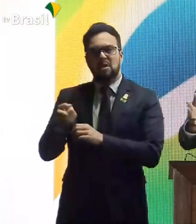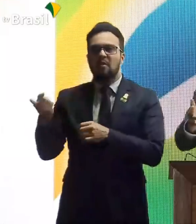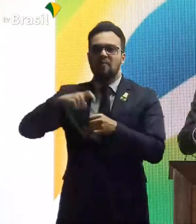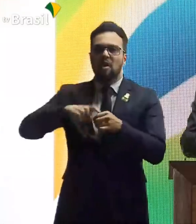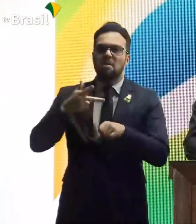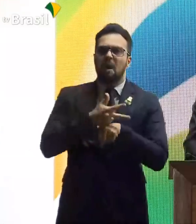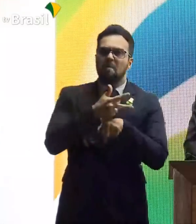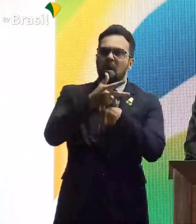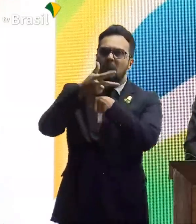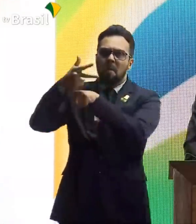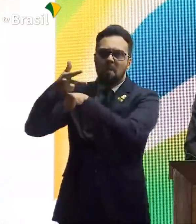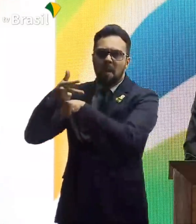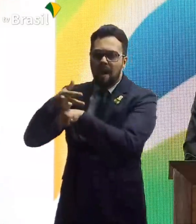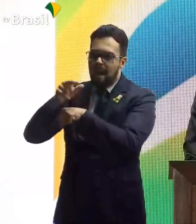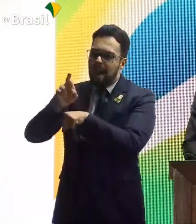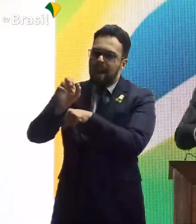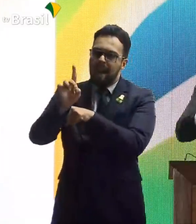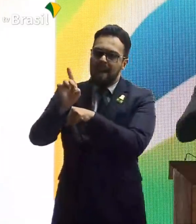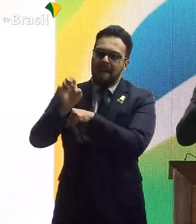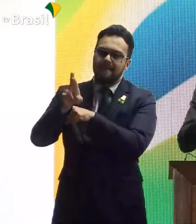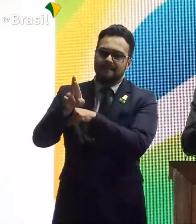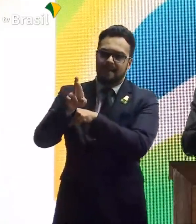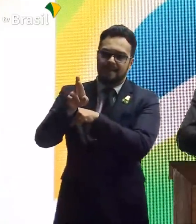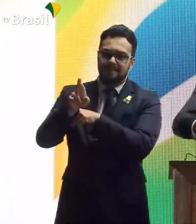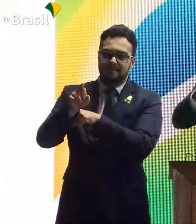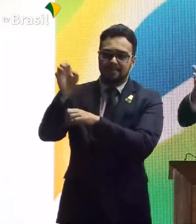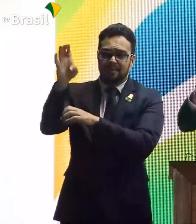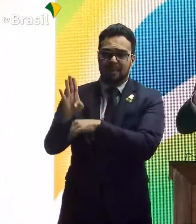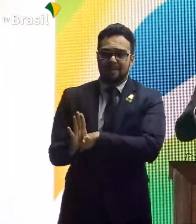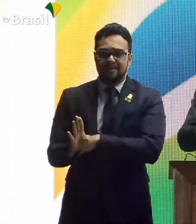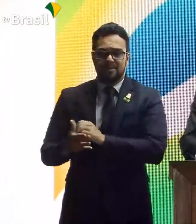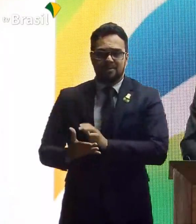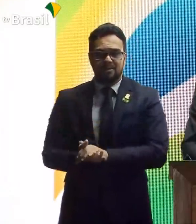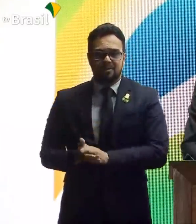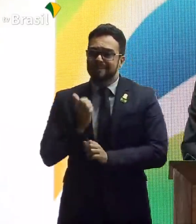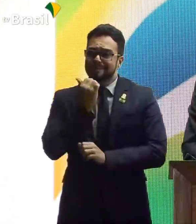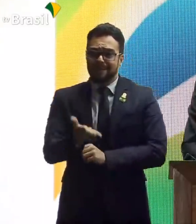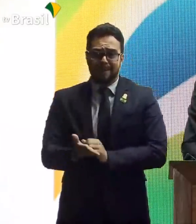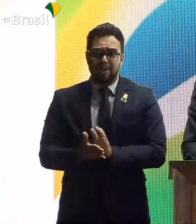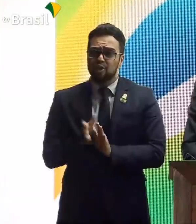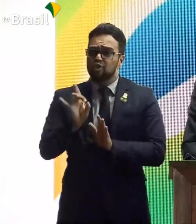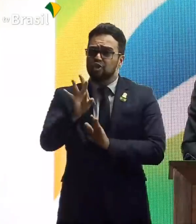radares móveis pelo Brasil. Que não serve para nada, a não ser roubar vocês.